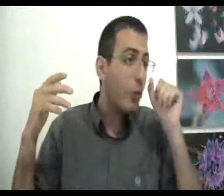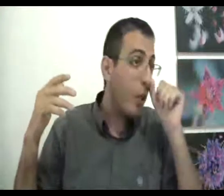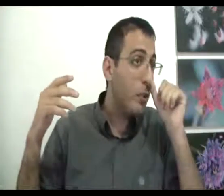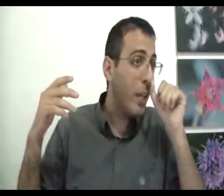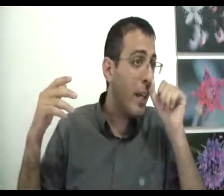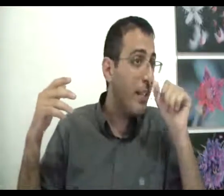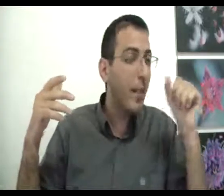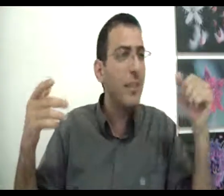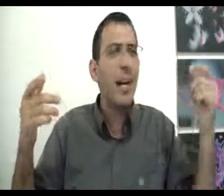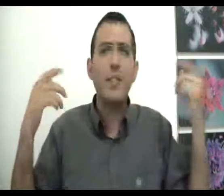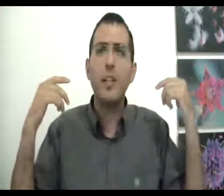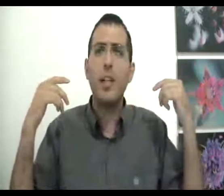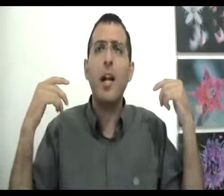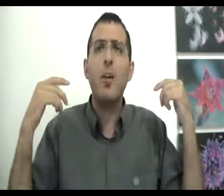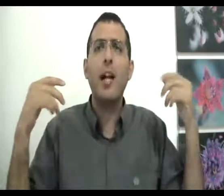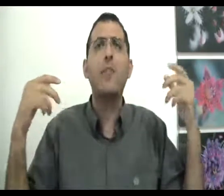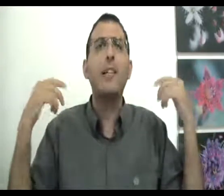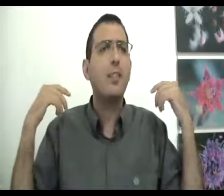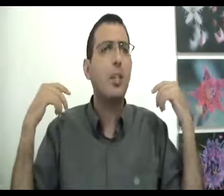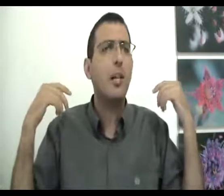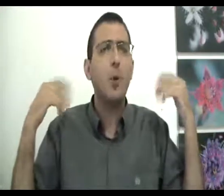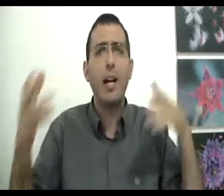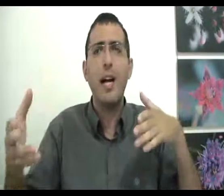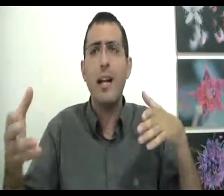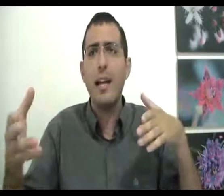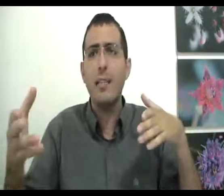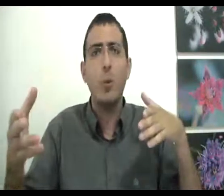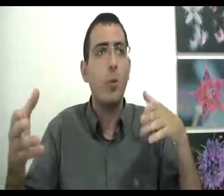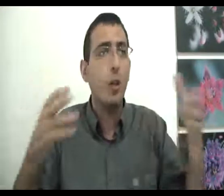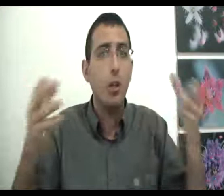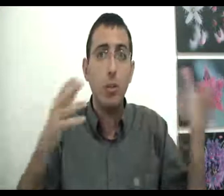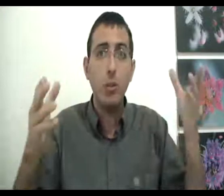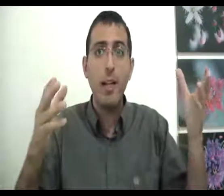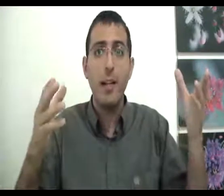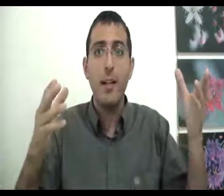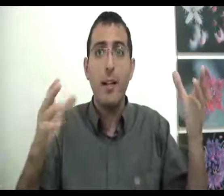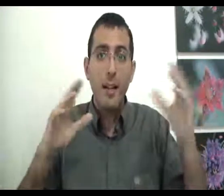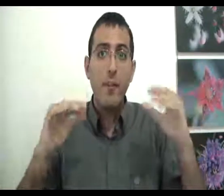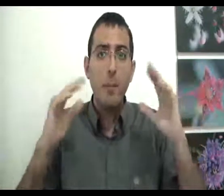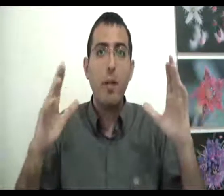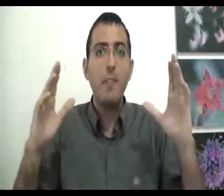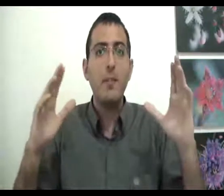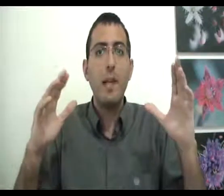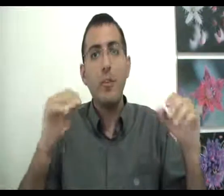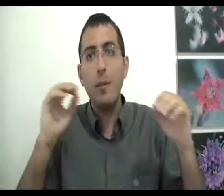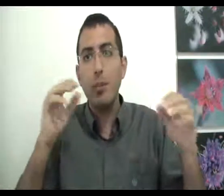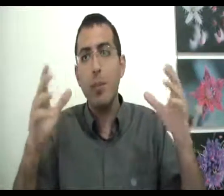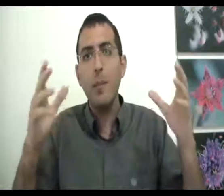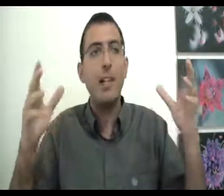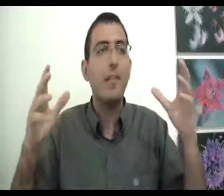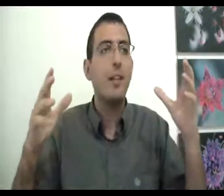כבר לא זוכר לגע הדבר הזה קרה לפני שנה או קרה לפני עשר שנים או קרה אתמול הוא לא זוכר לפעמים יש גם מצבים כאלה שאדם לא זוכר מתי הדבר